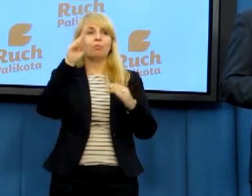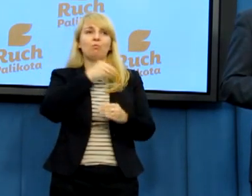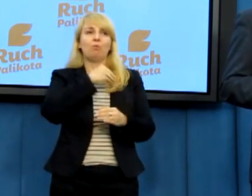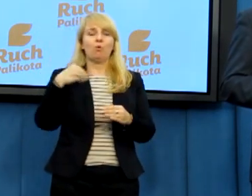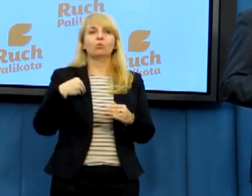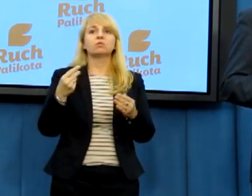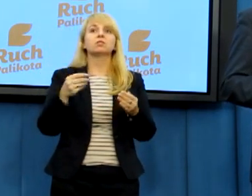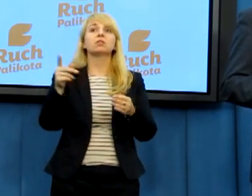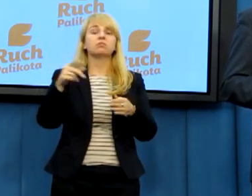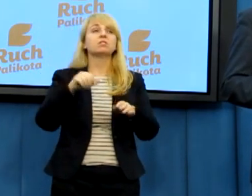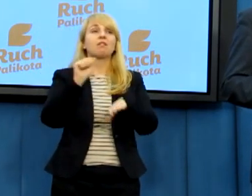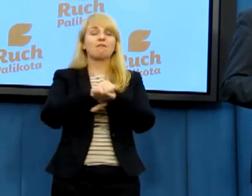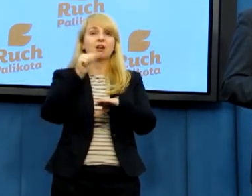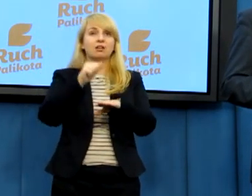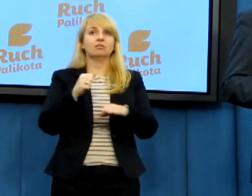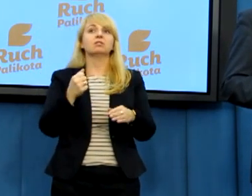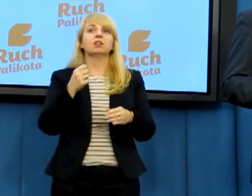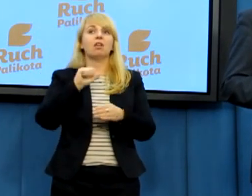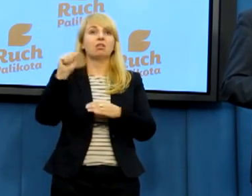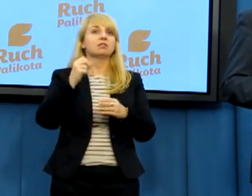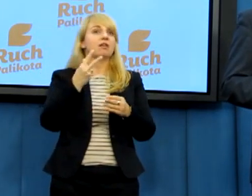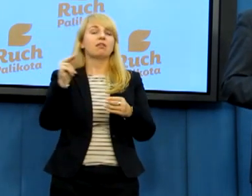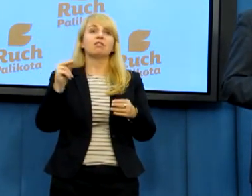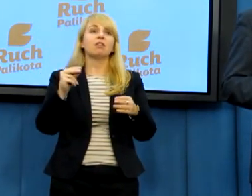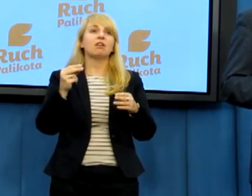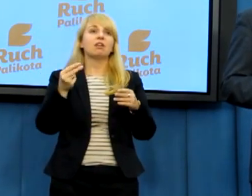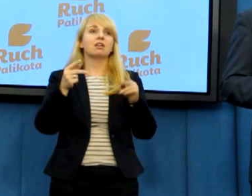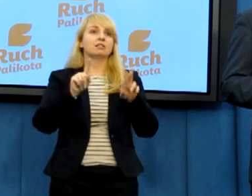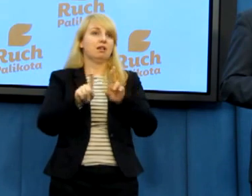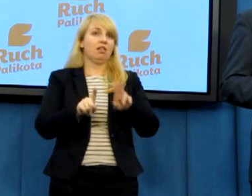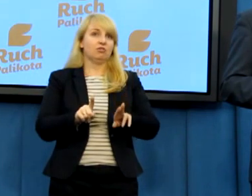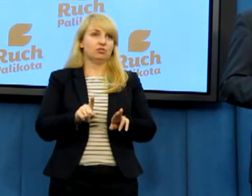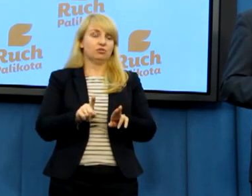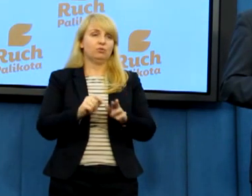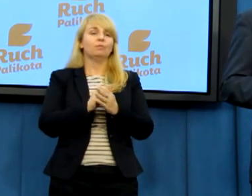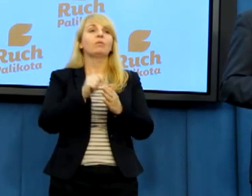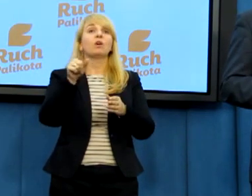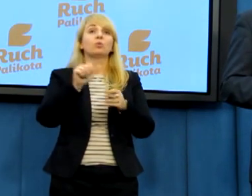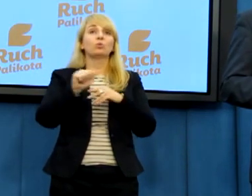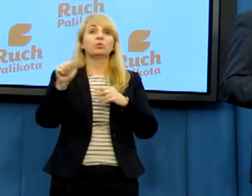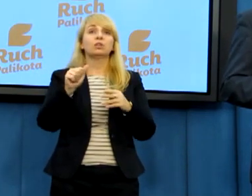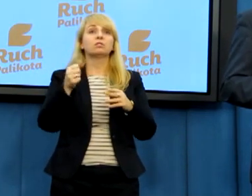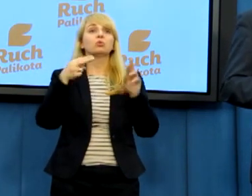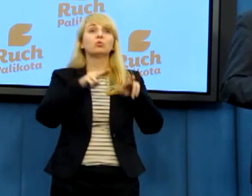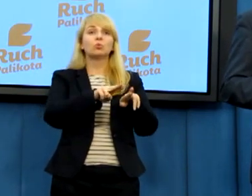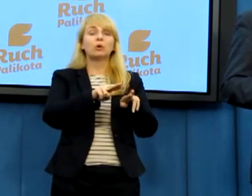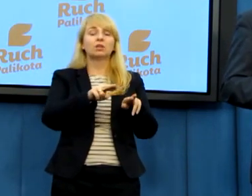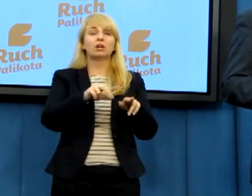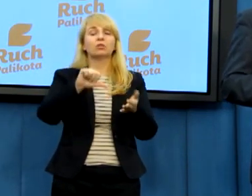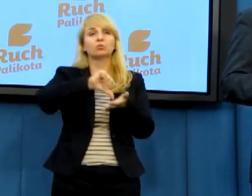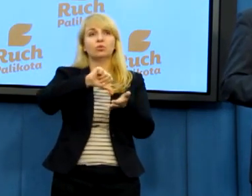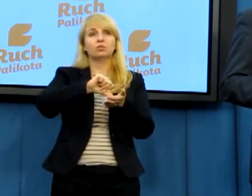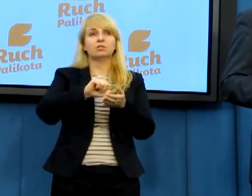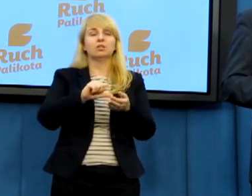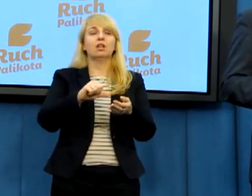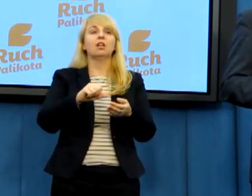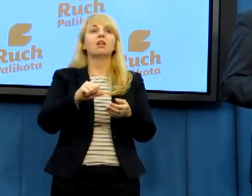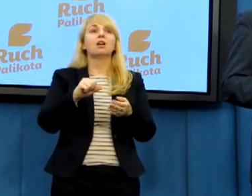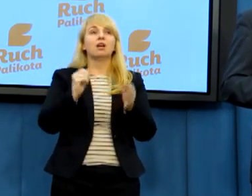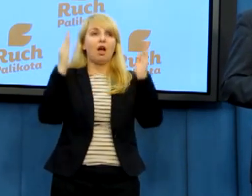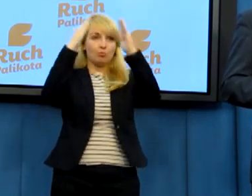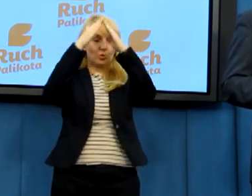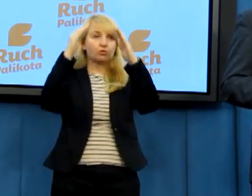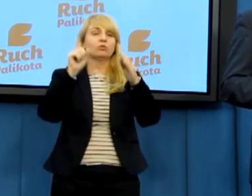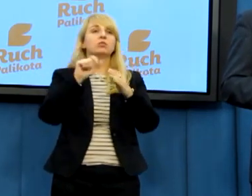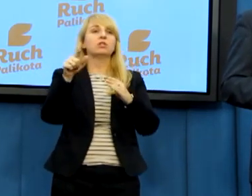członek stolicy apostolskiej ingeruje w zornętrzne sprawy państwa. Nie